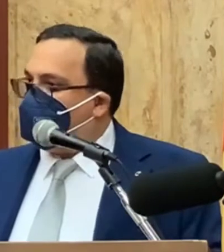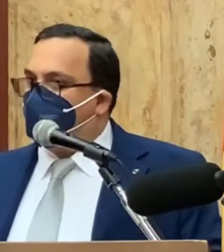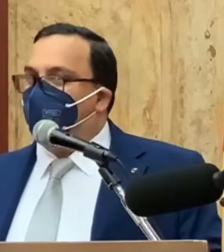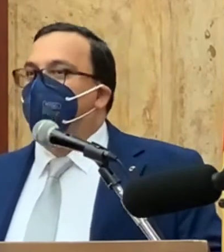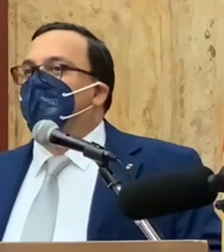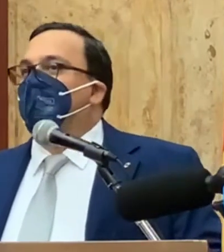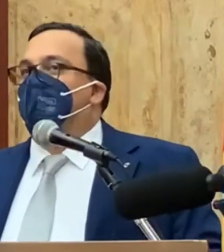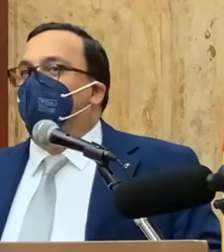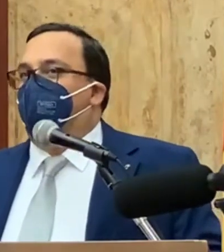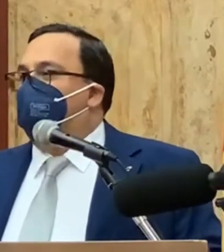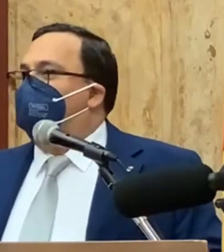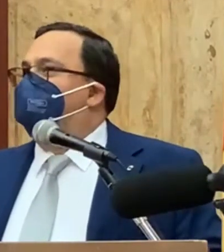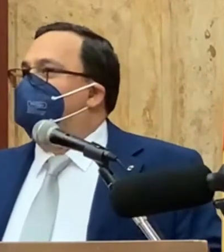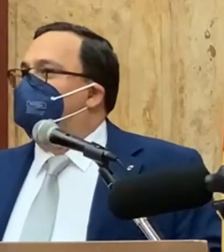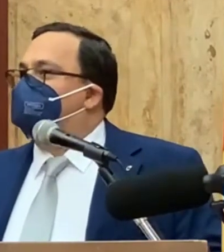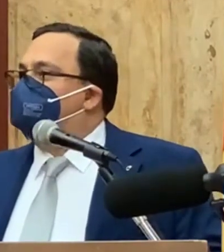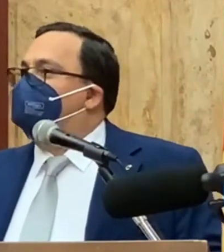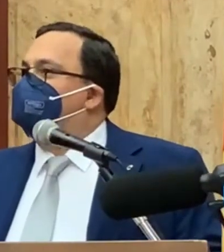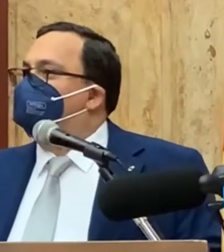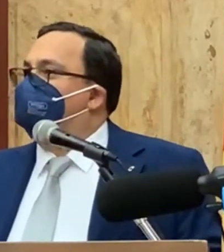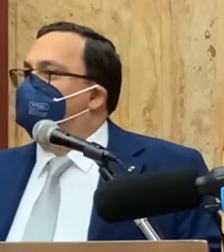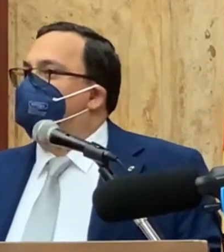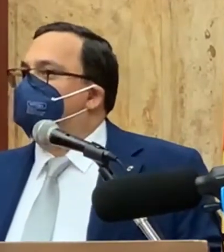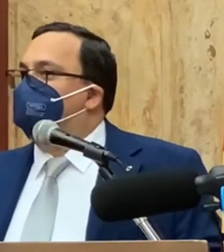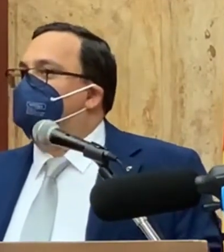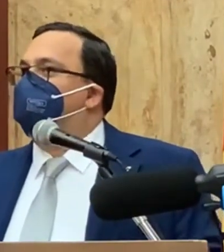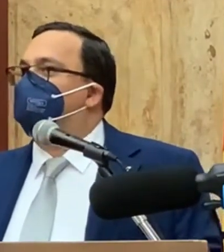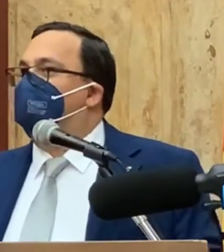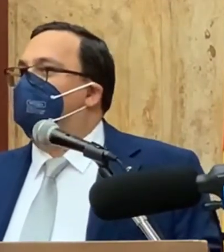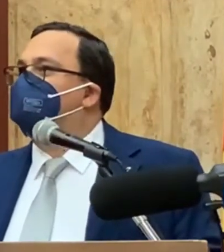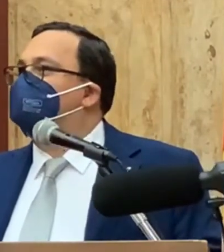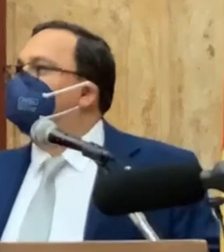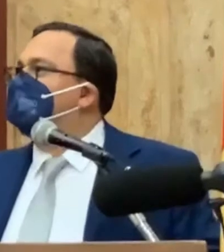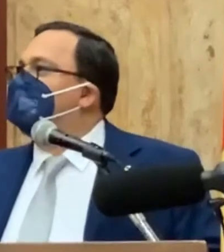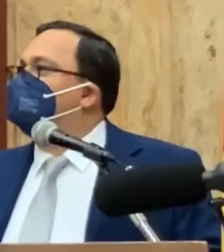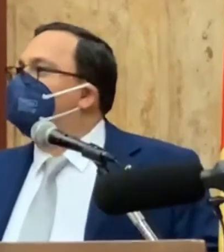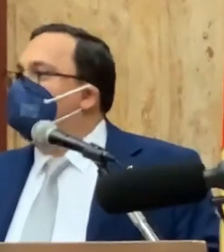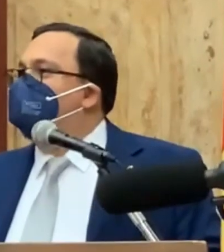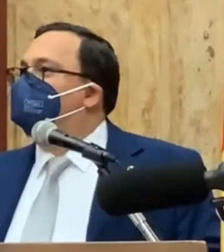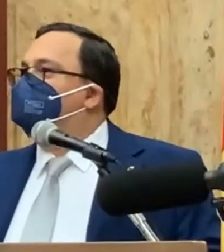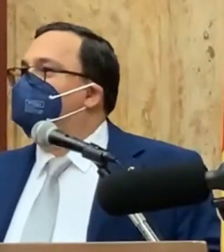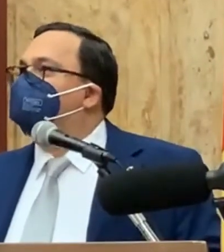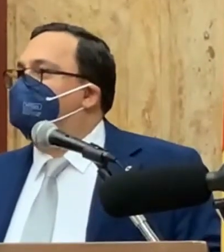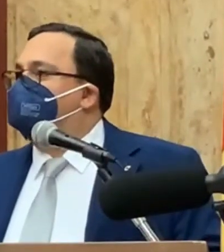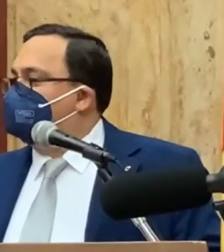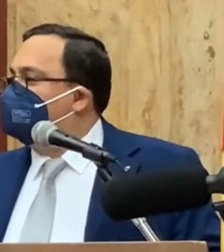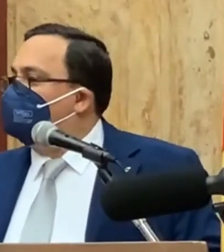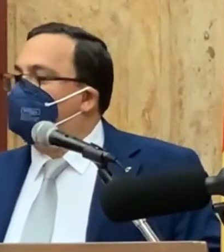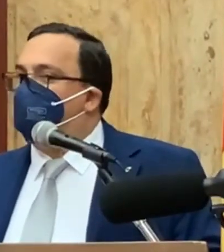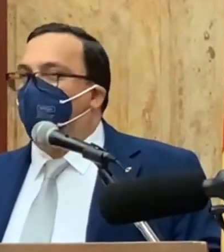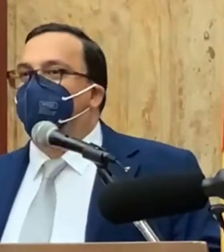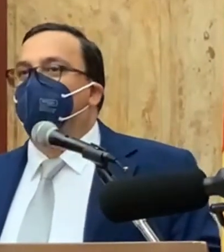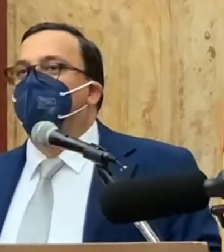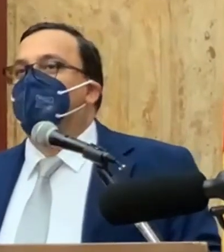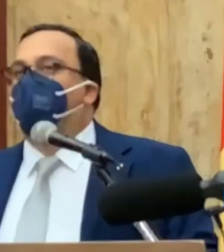me fa la forza. E finalmente in questa città i deputati di Messina hanno unito gli intenti e le